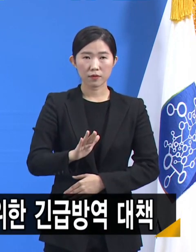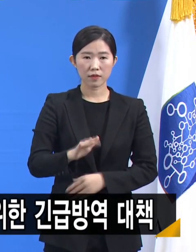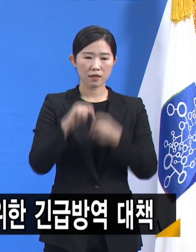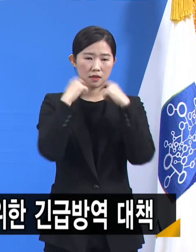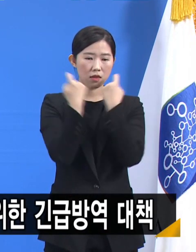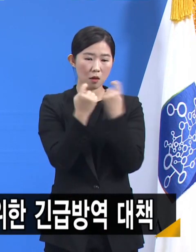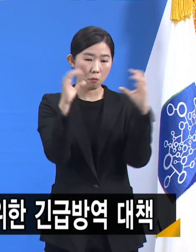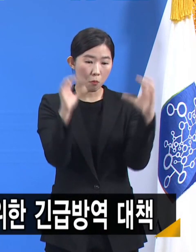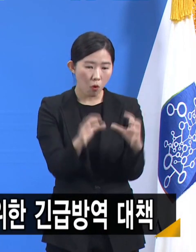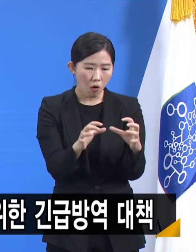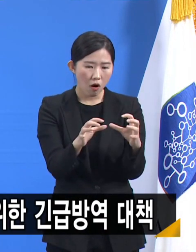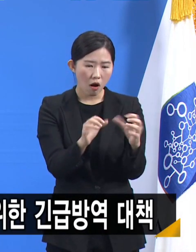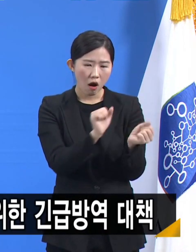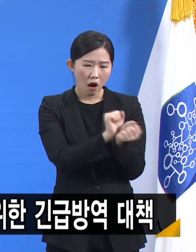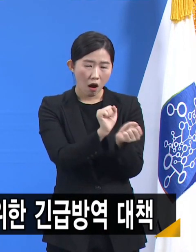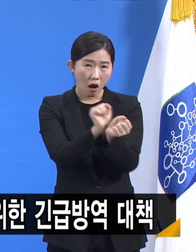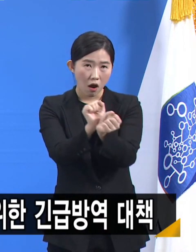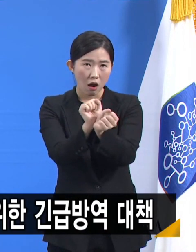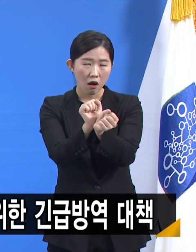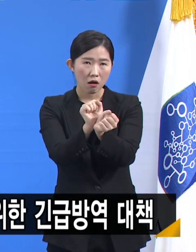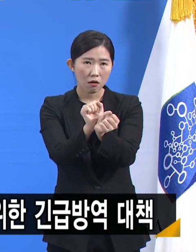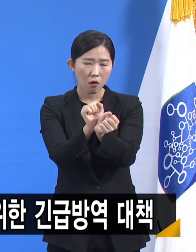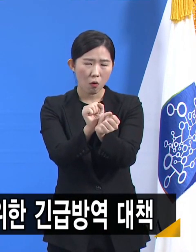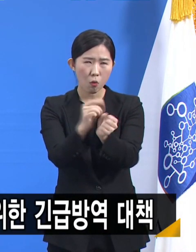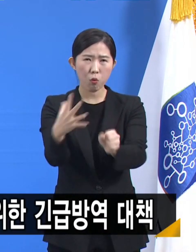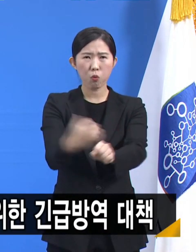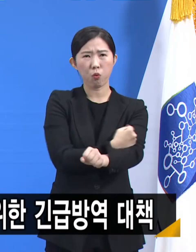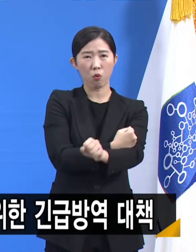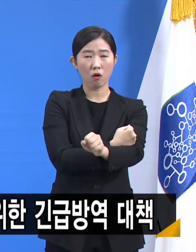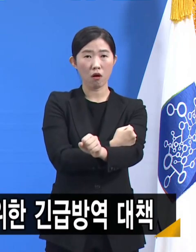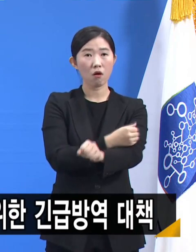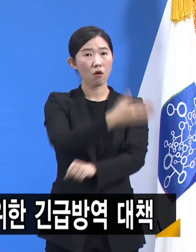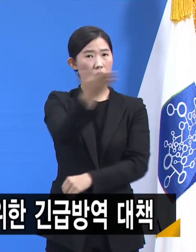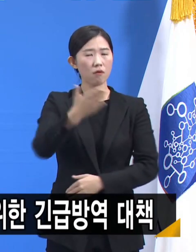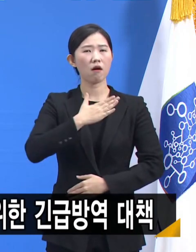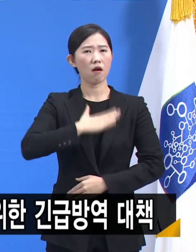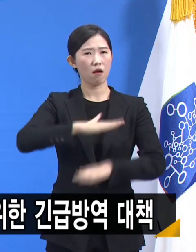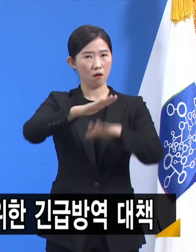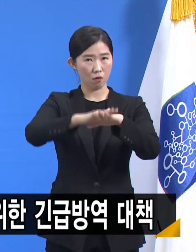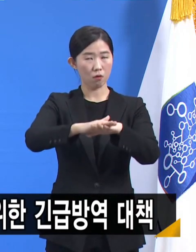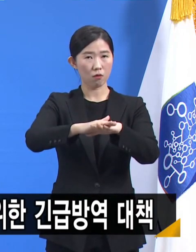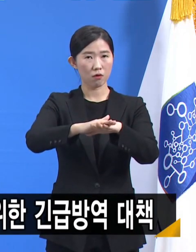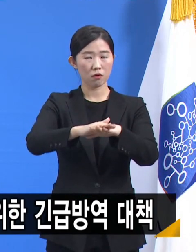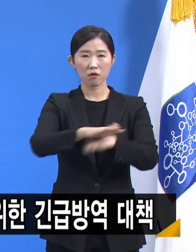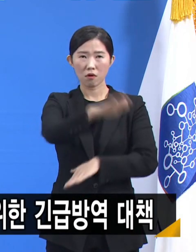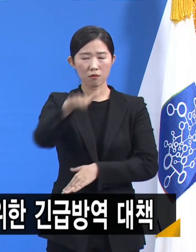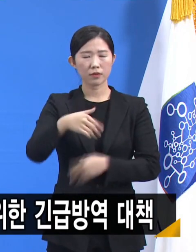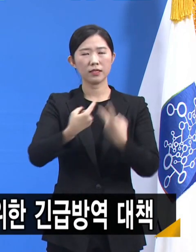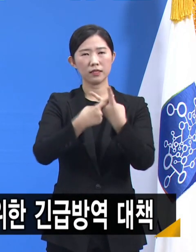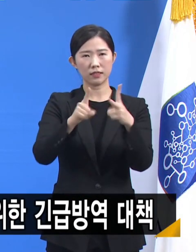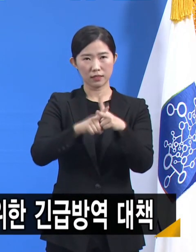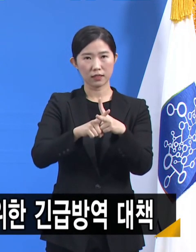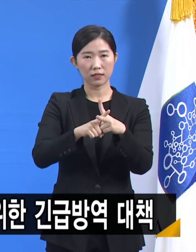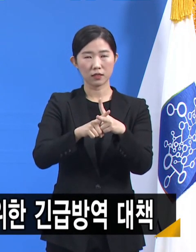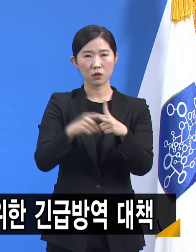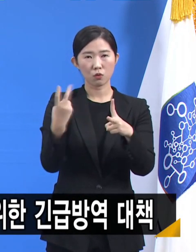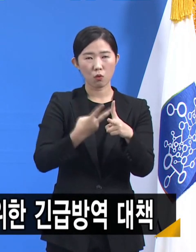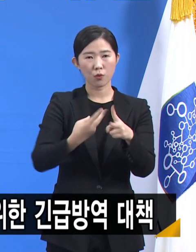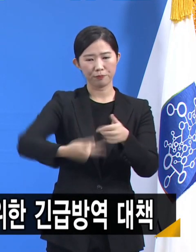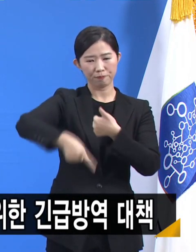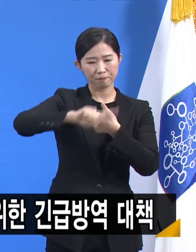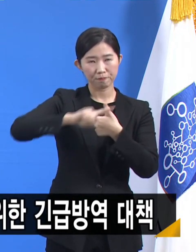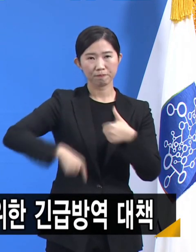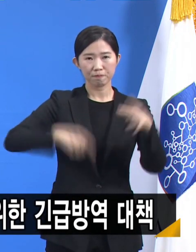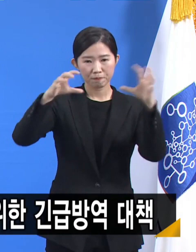통한 전파 사례가 급증하고 있다는 점을 고려하셔서 도민 여러분의 양해와 적극적인 협보조를 다시